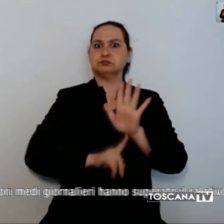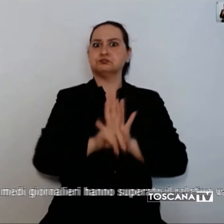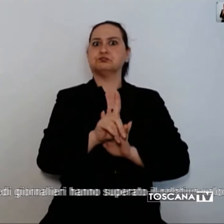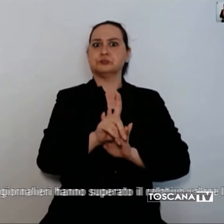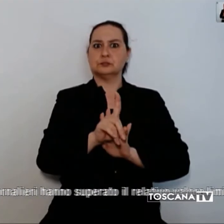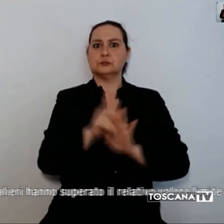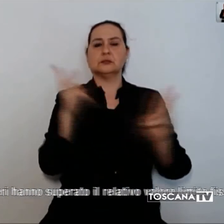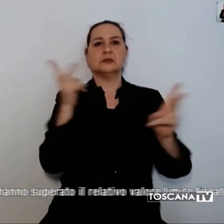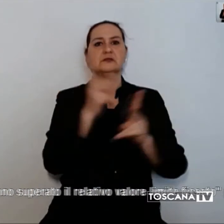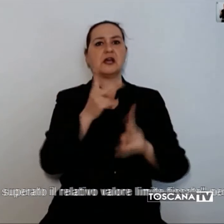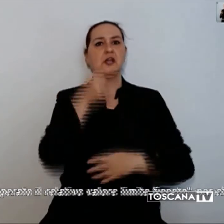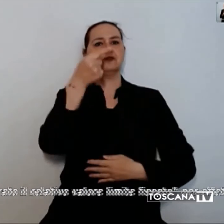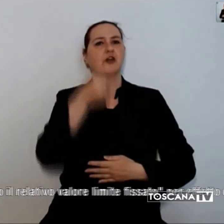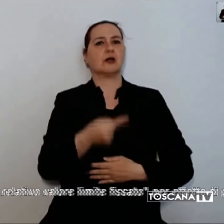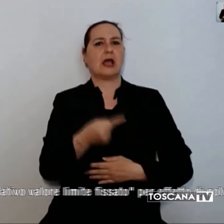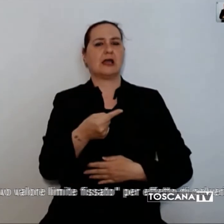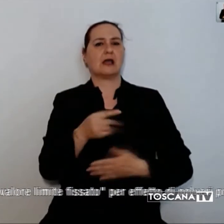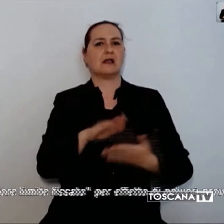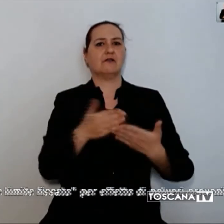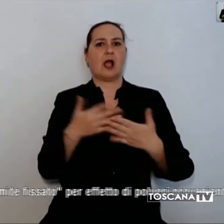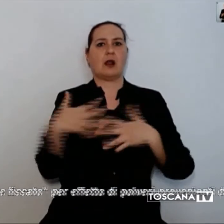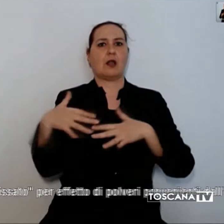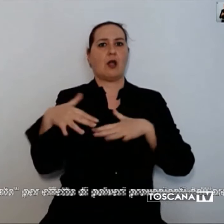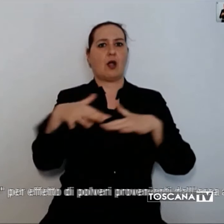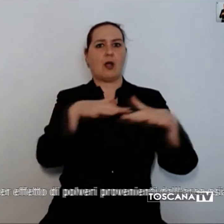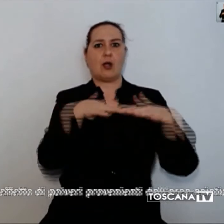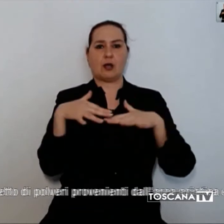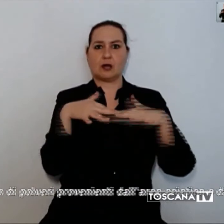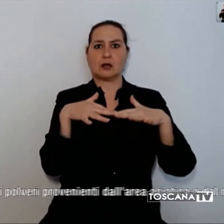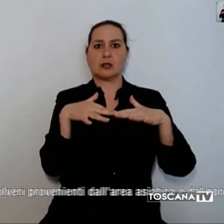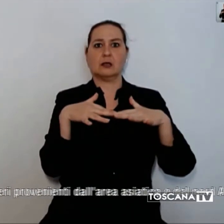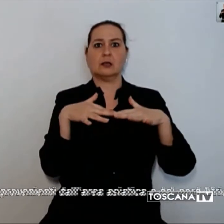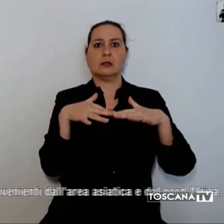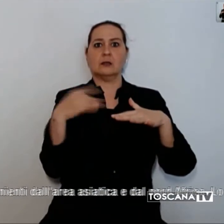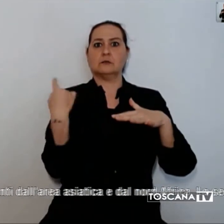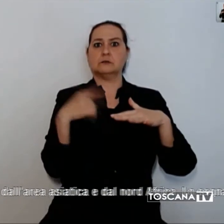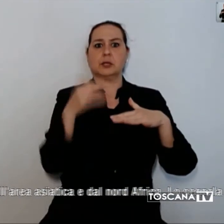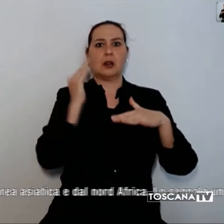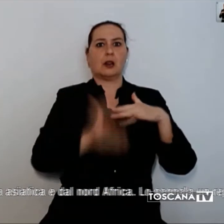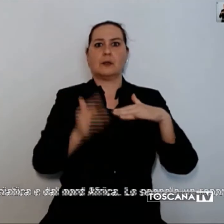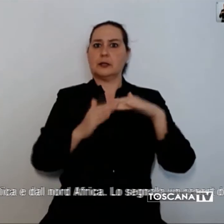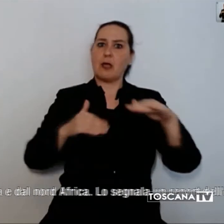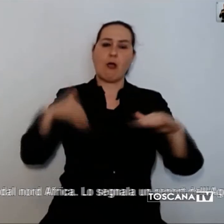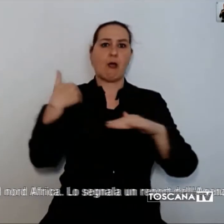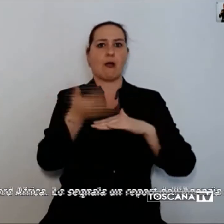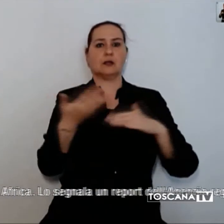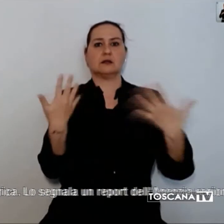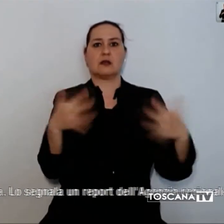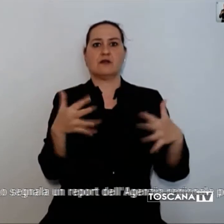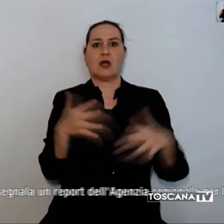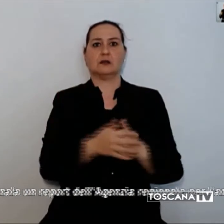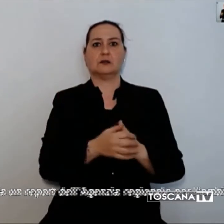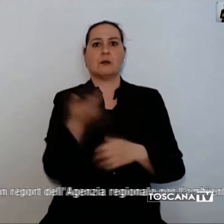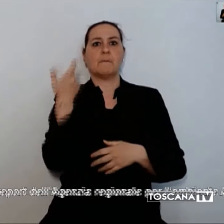giornalieri hanno superato il relativo valore limite fissato per effetto di polveri